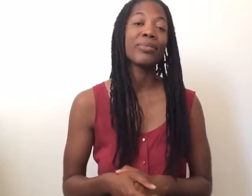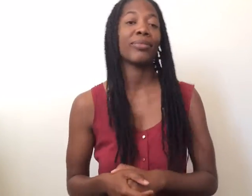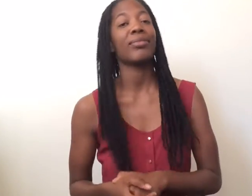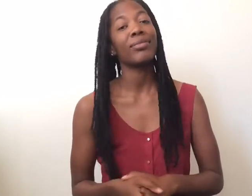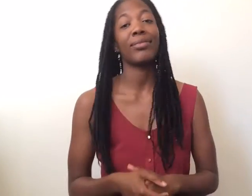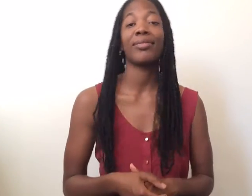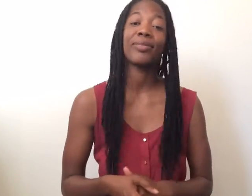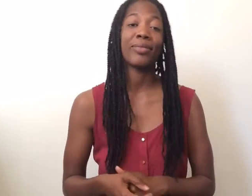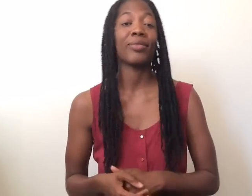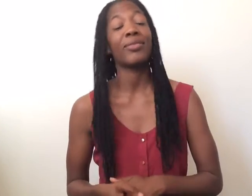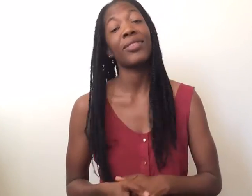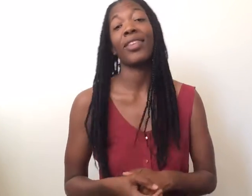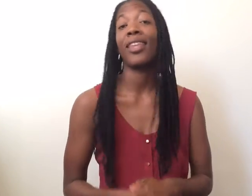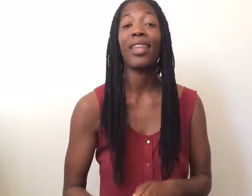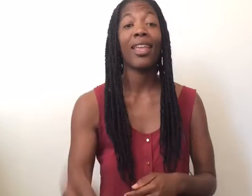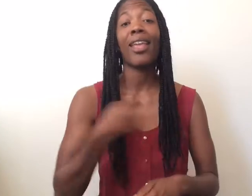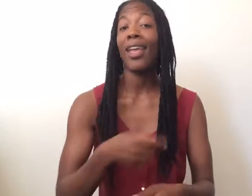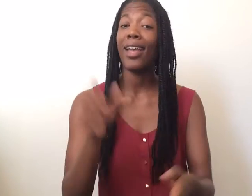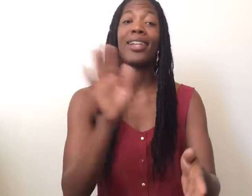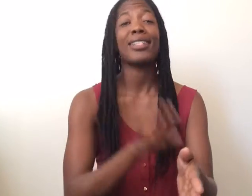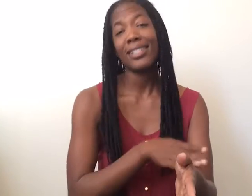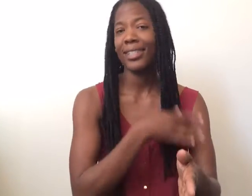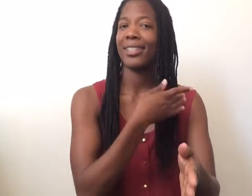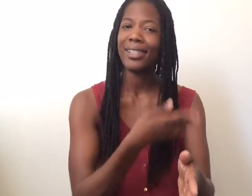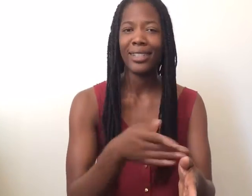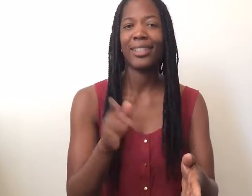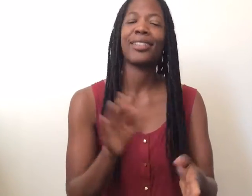Te estoy cantando